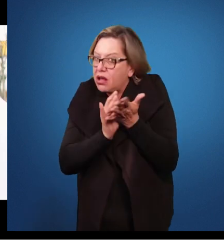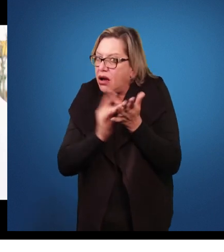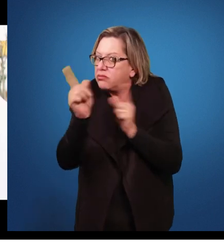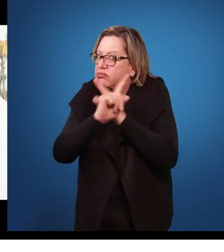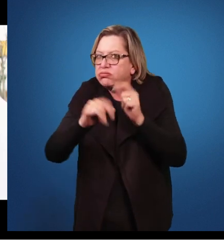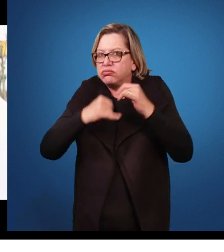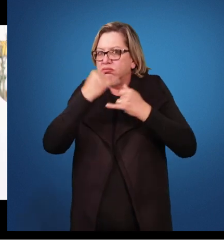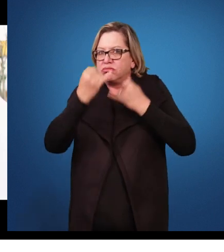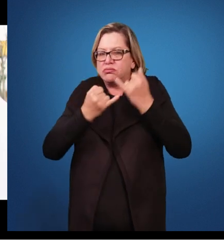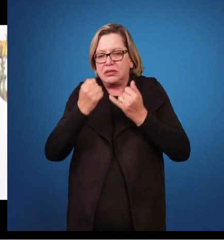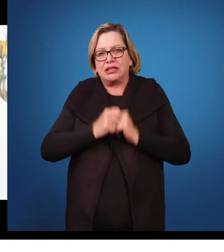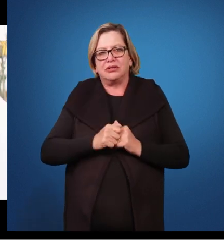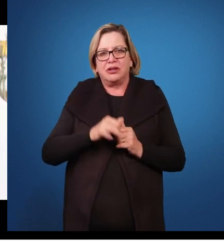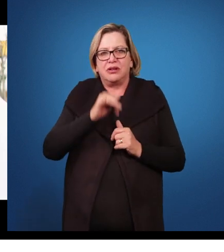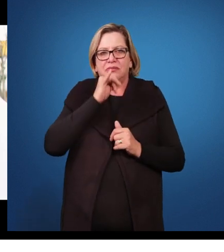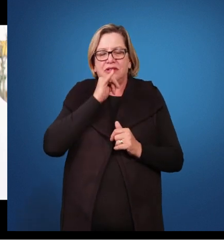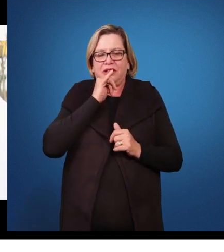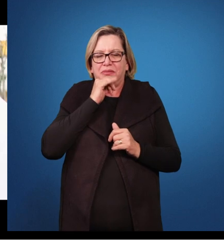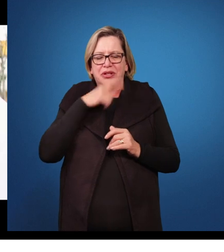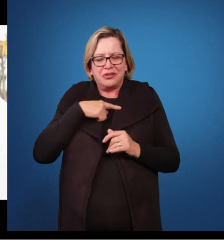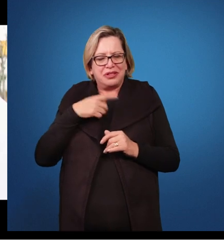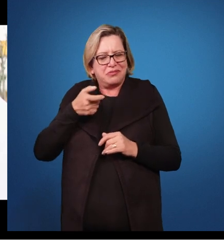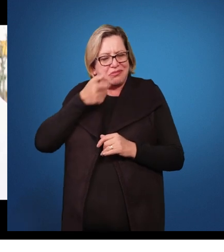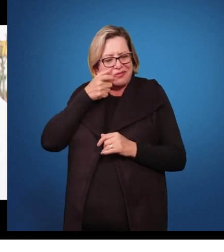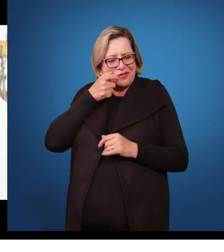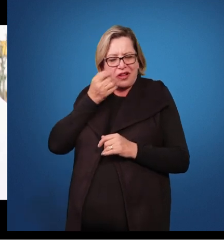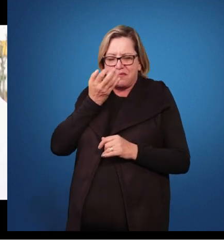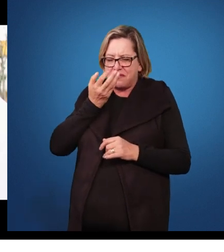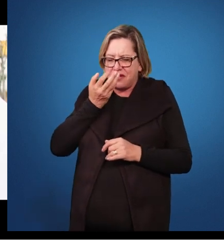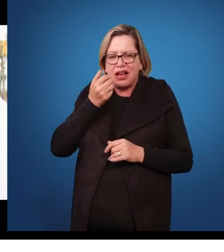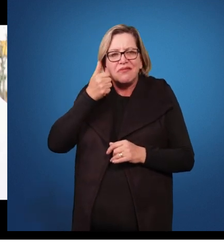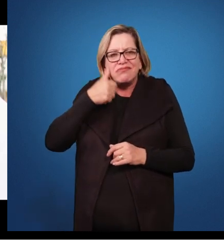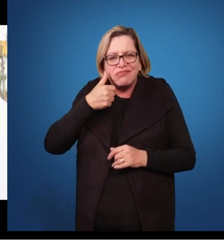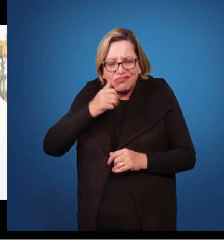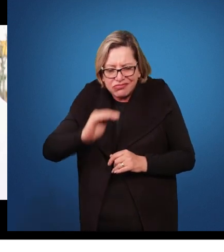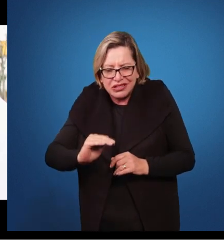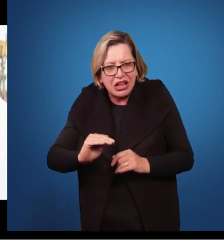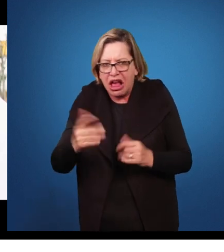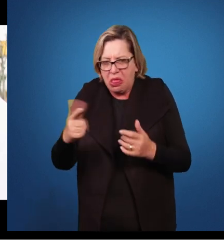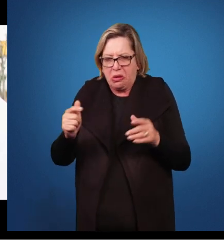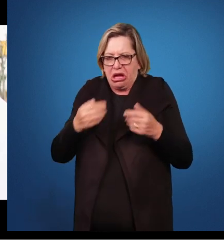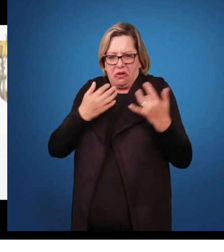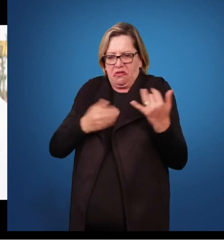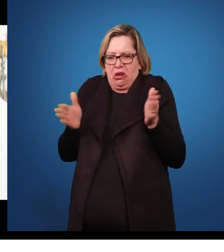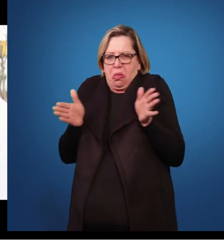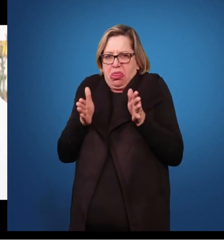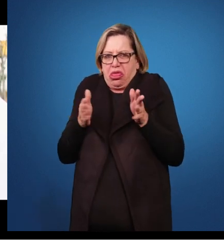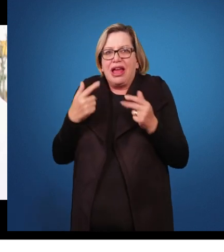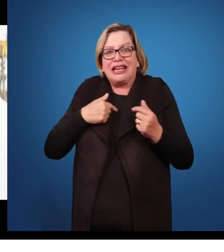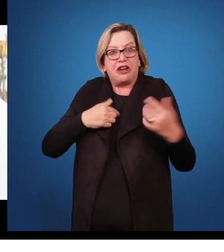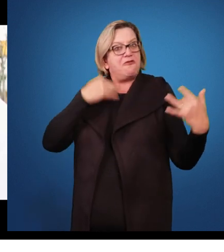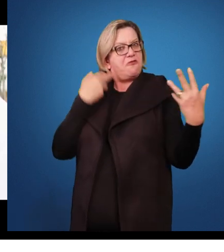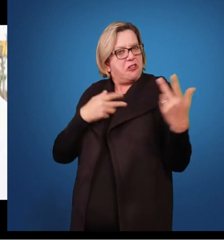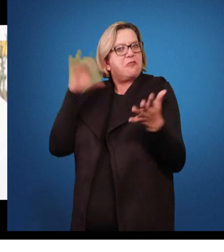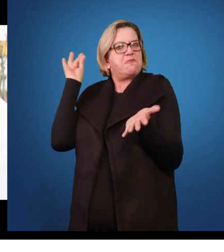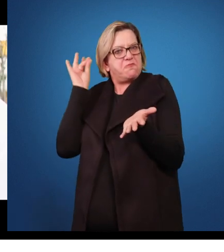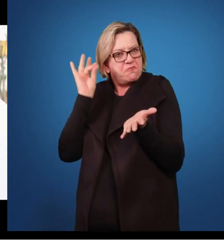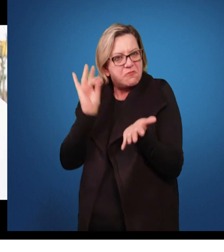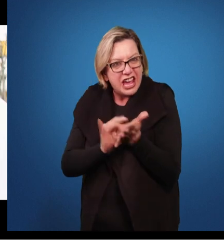né? Por exemplo, eu acompanhei uma menininha que ela dizia assim, eu não quero um violãozinho, eu quero um violão, de verdade, aquele que faz